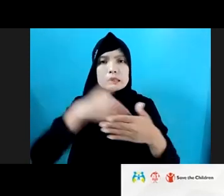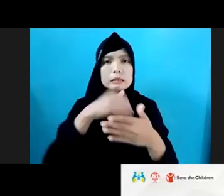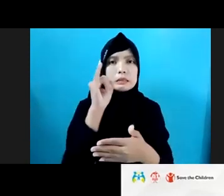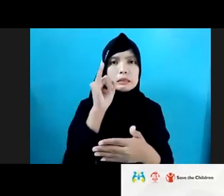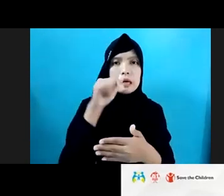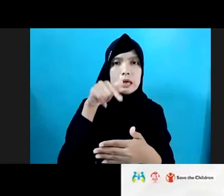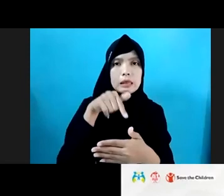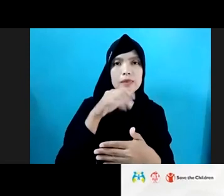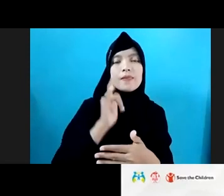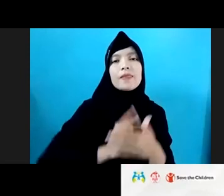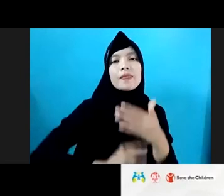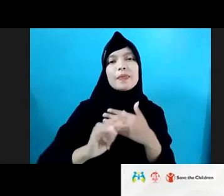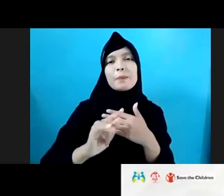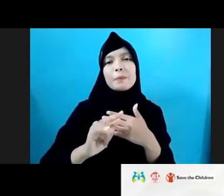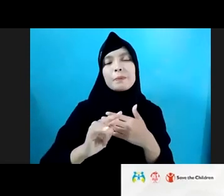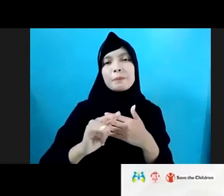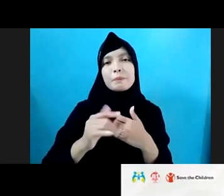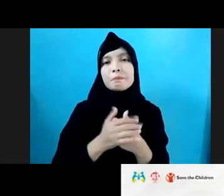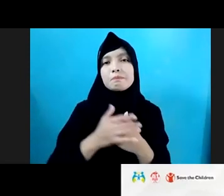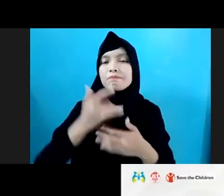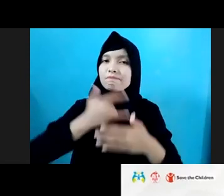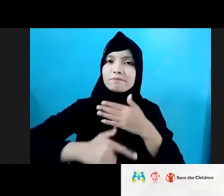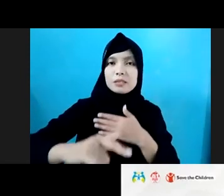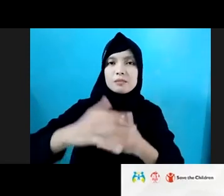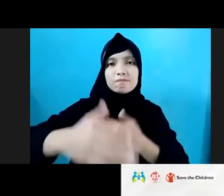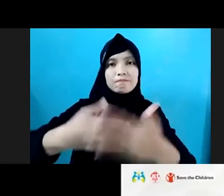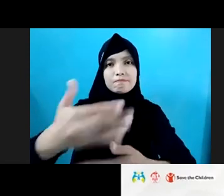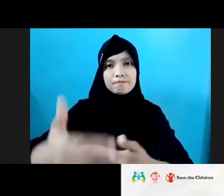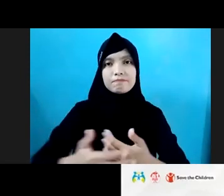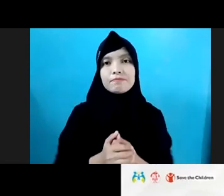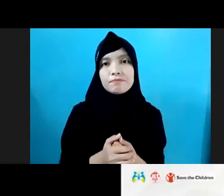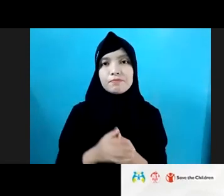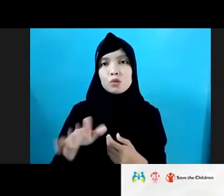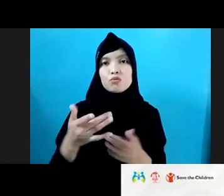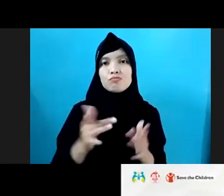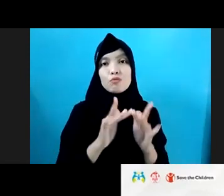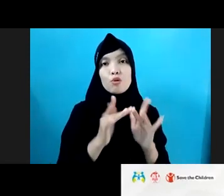maka kejahatan dan eksploitasi dan kekerasan itu masih terus berlangsung di ranah online.